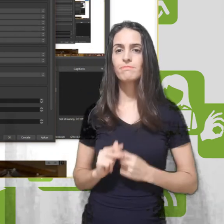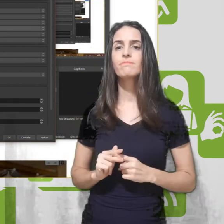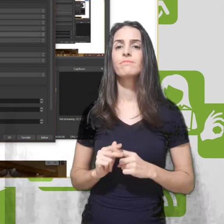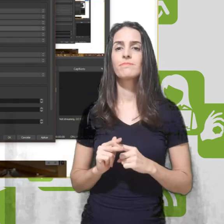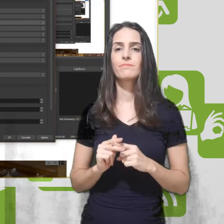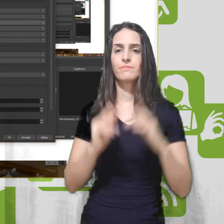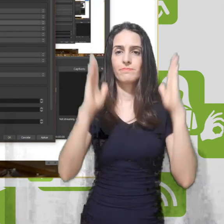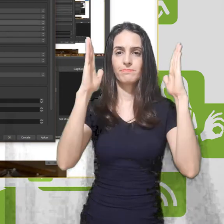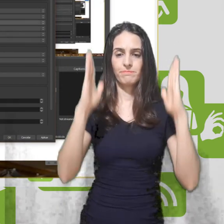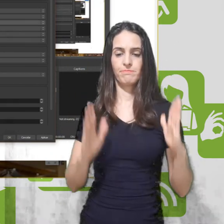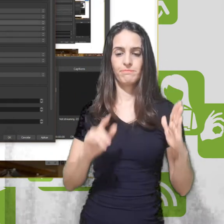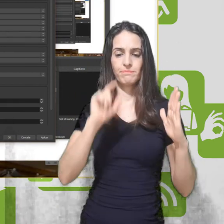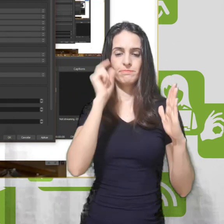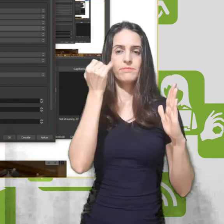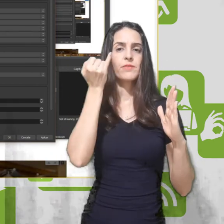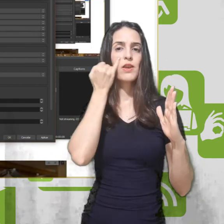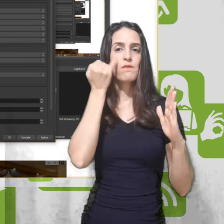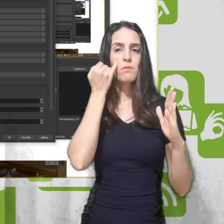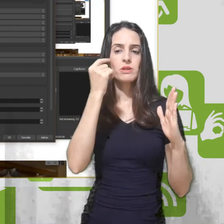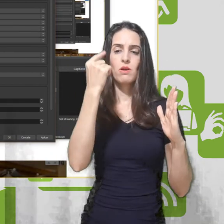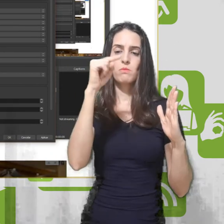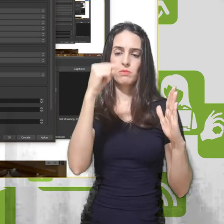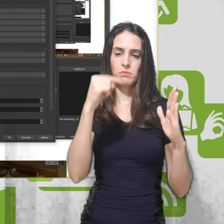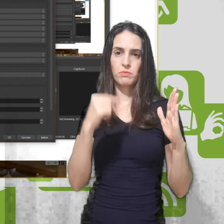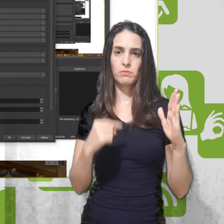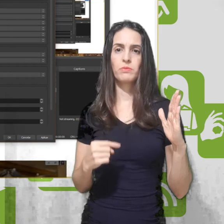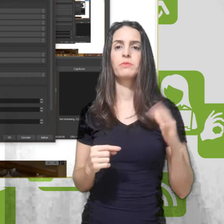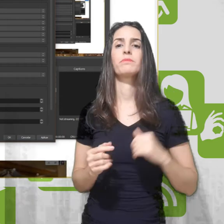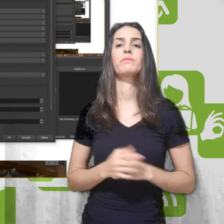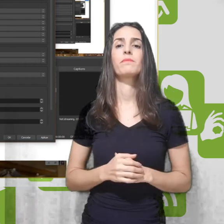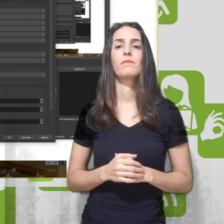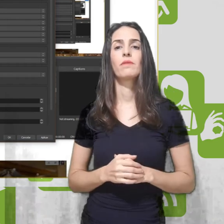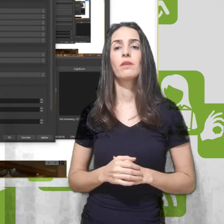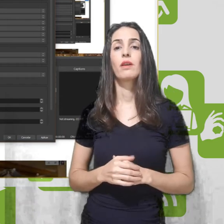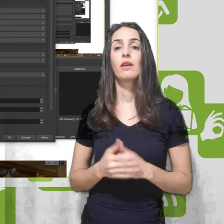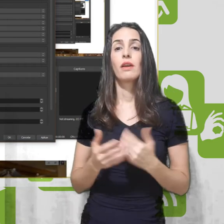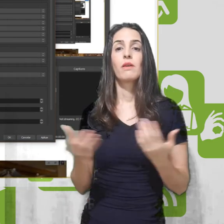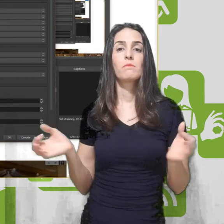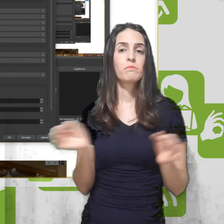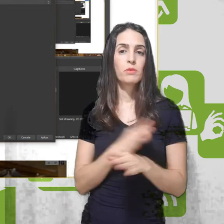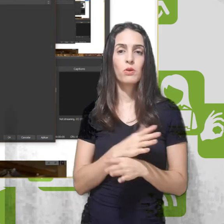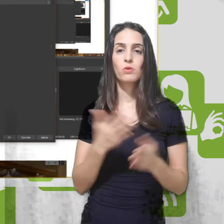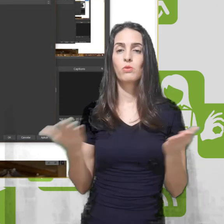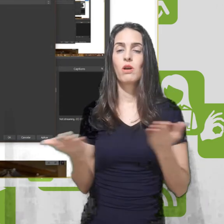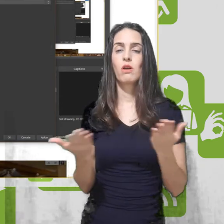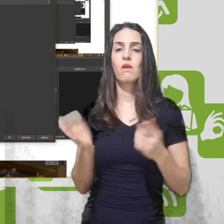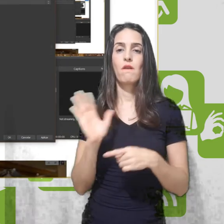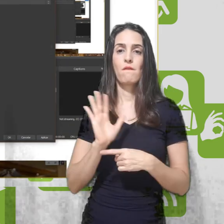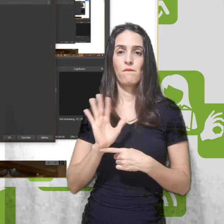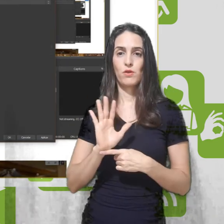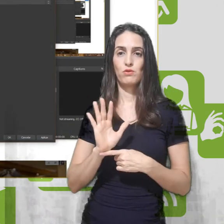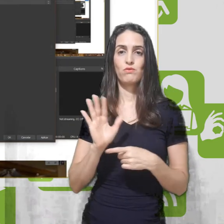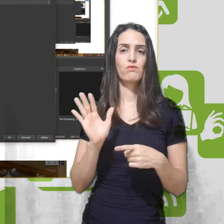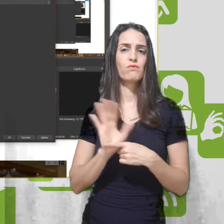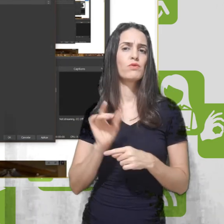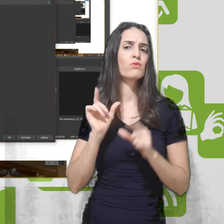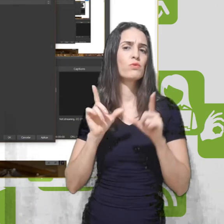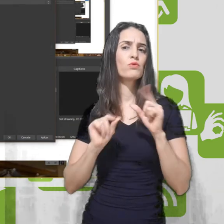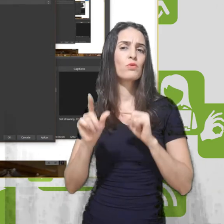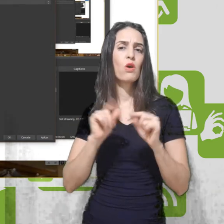Mas é isso aqui. Aí agora vamos para outra opção que é opção de vídeo. Em vídeo você vai escolher a